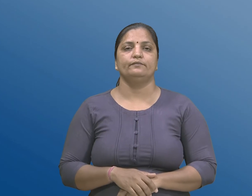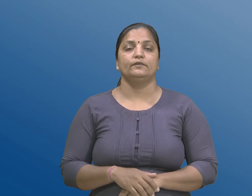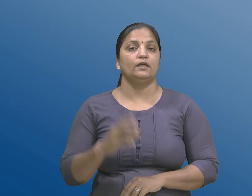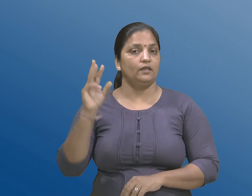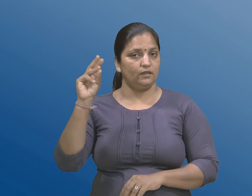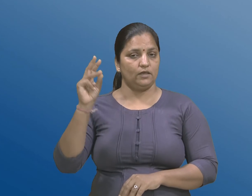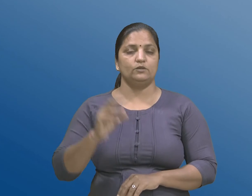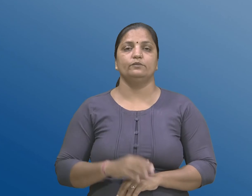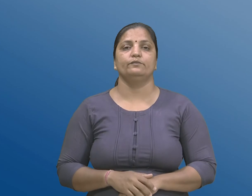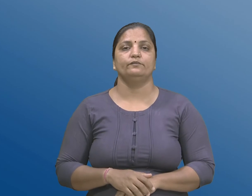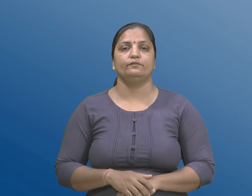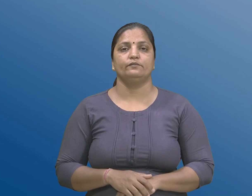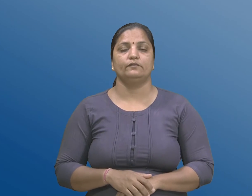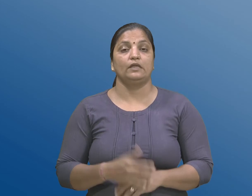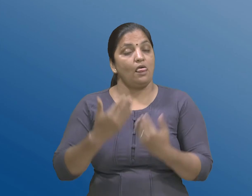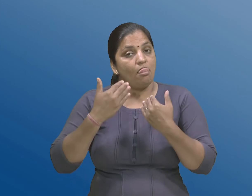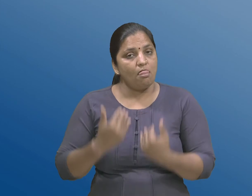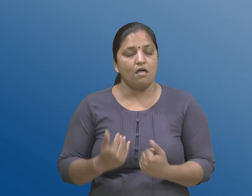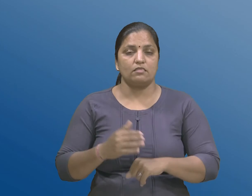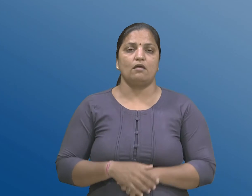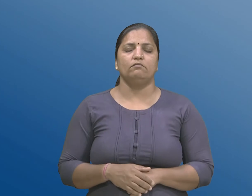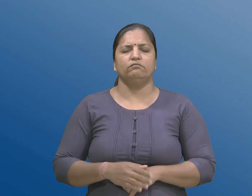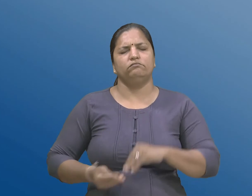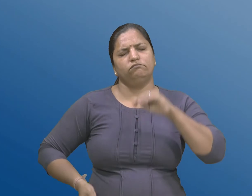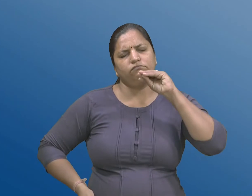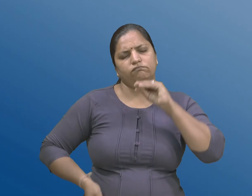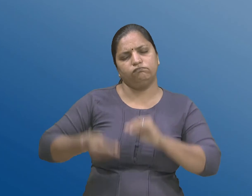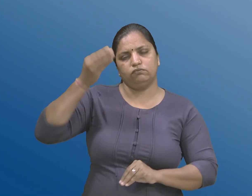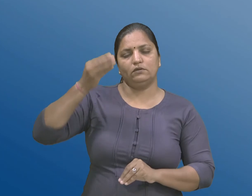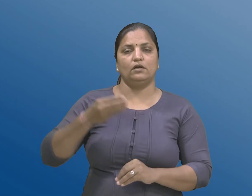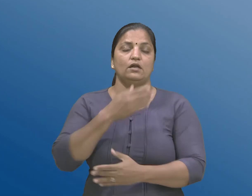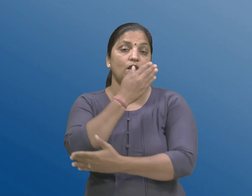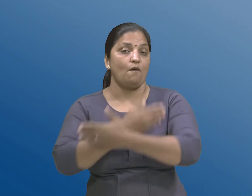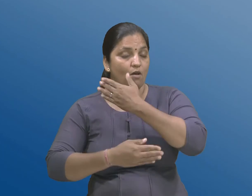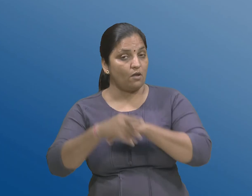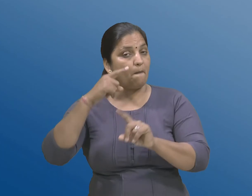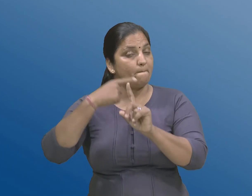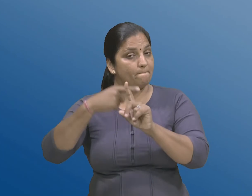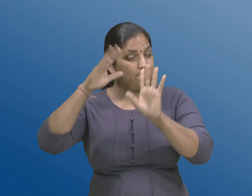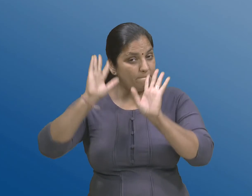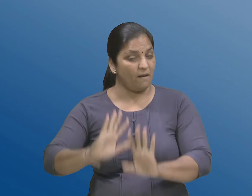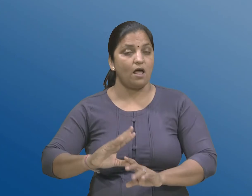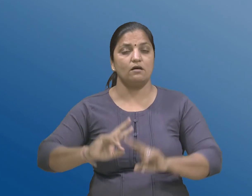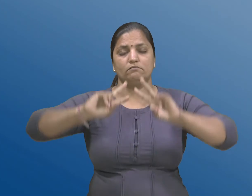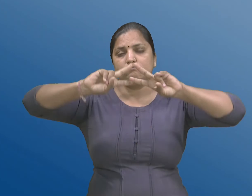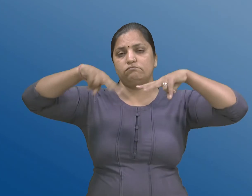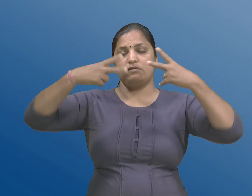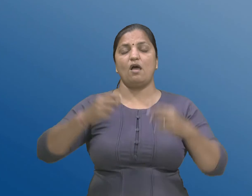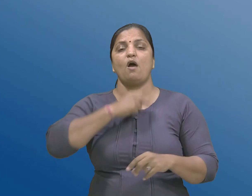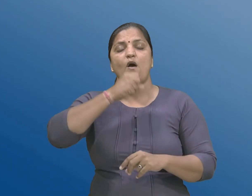त्रीजू, अत्याधिक शारिरिक विक्रुती, उप्रांत धळती उम्मर के जैमने